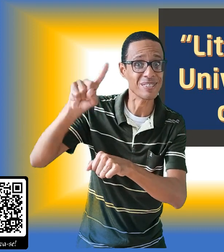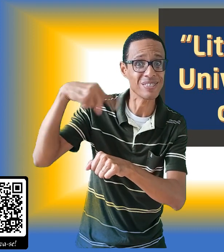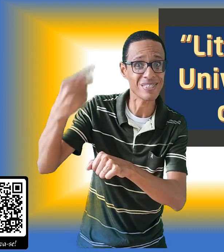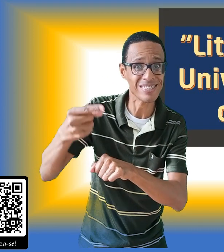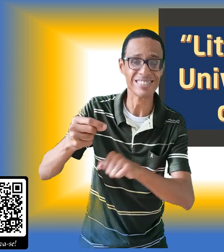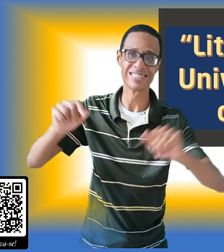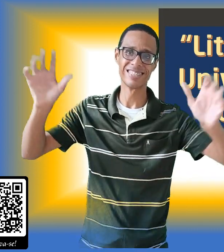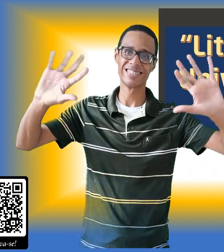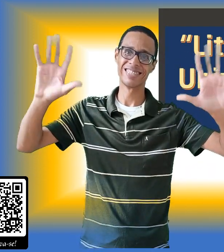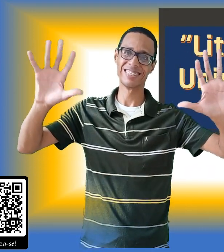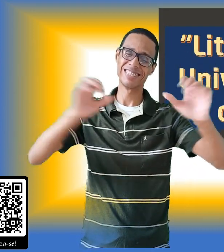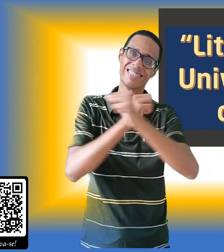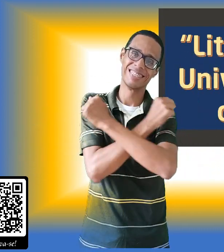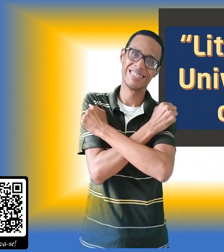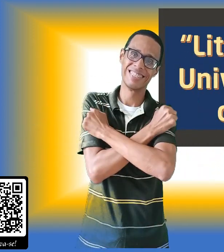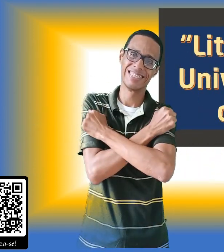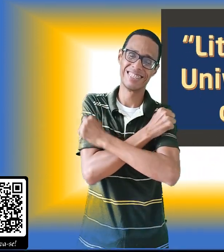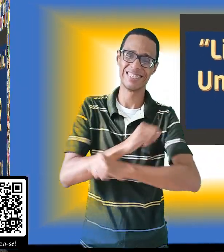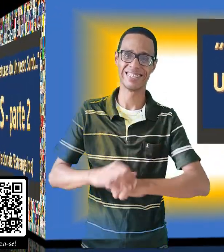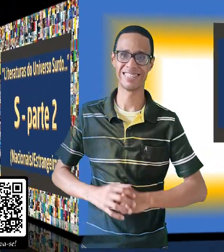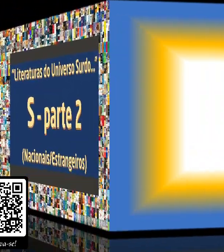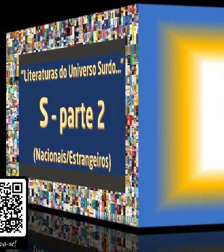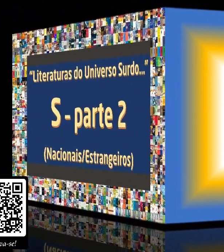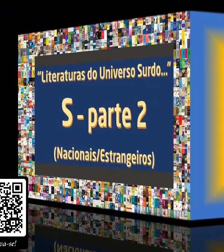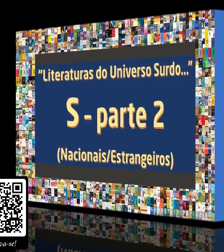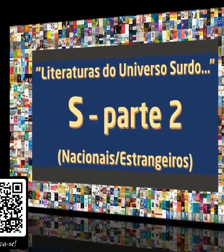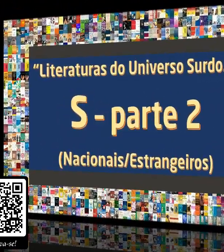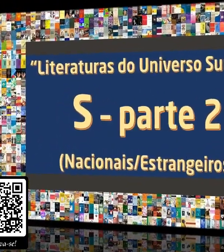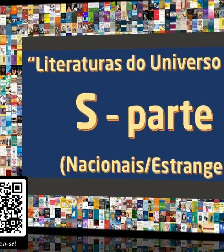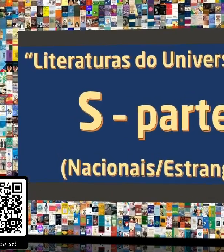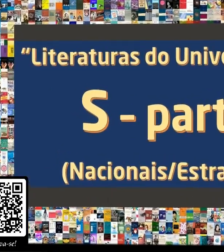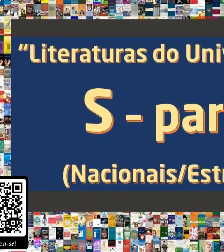lá. Fique ligado. Grande abraço. Tchau, tchau. Tchau,